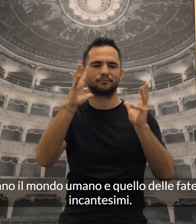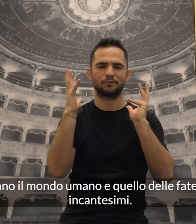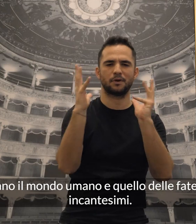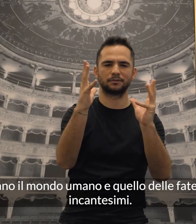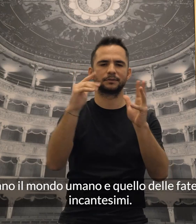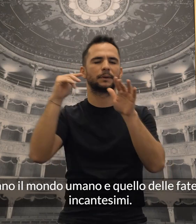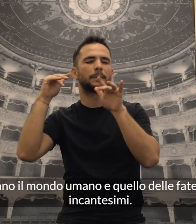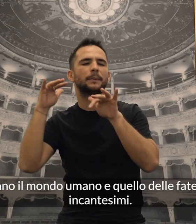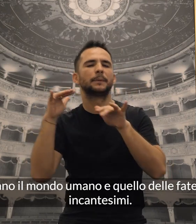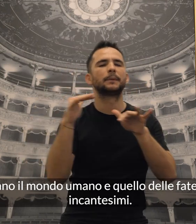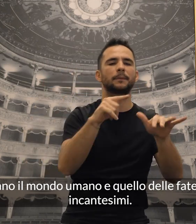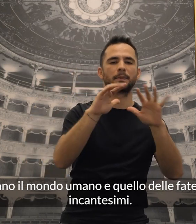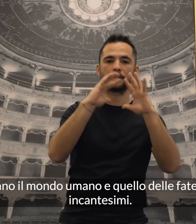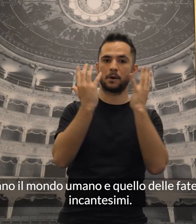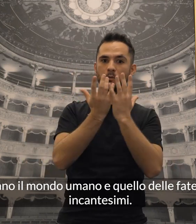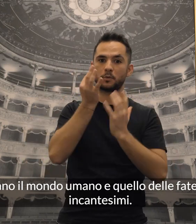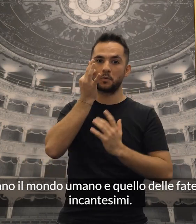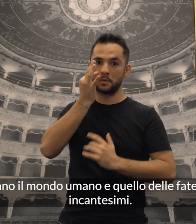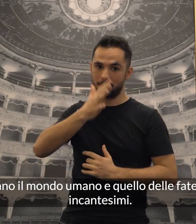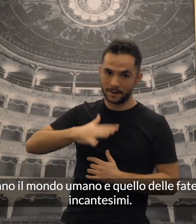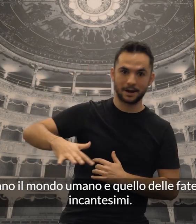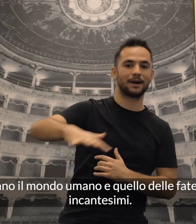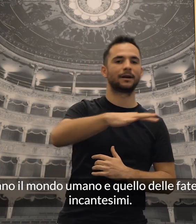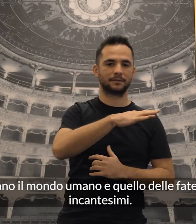il mondo umano e quello delle fate con i loro incantesimi.